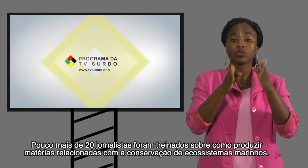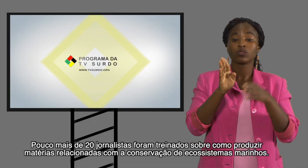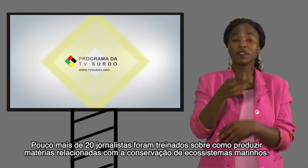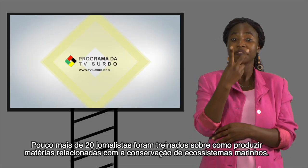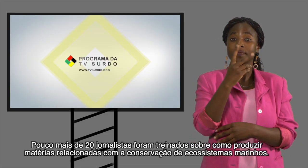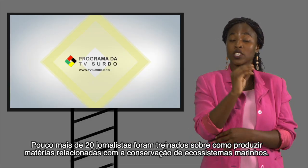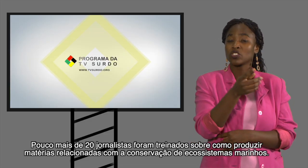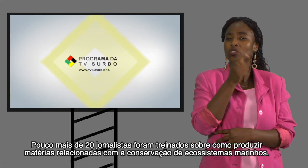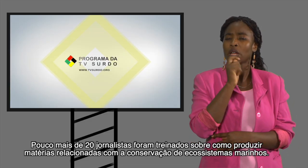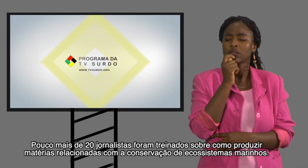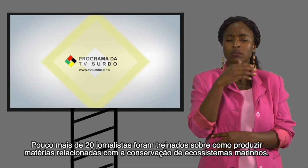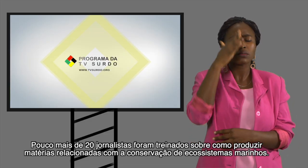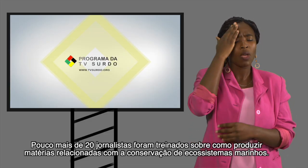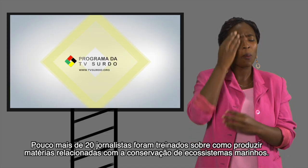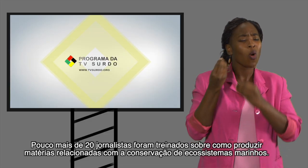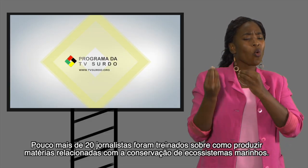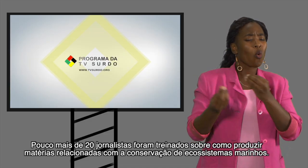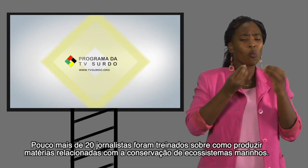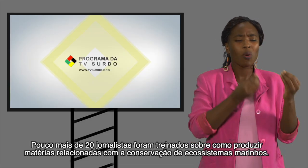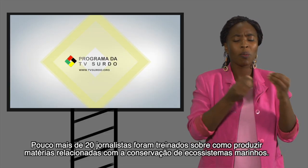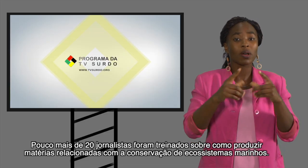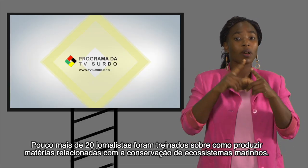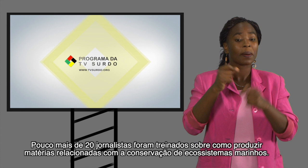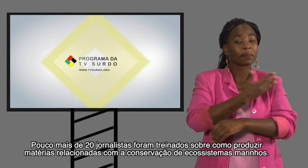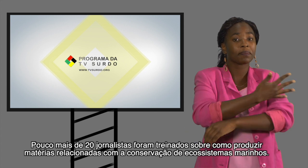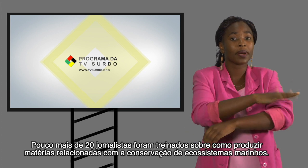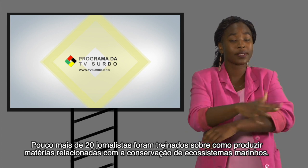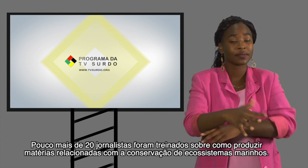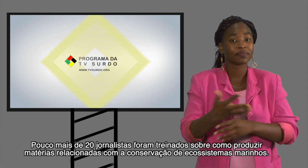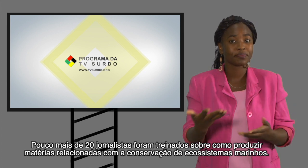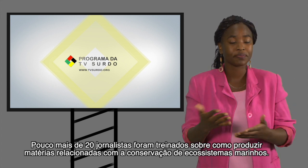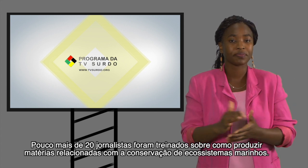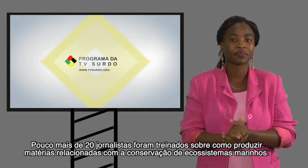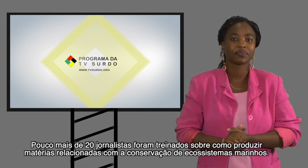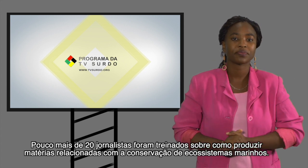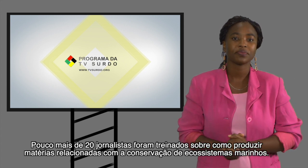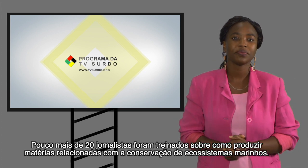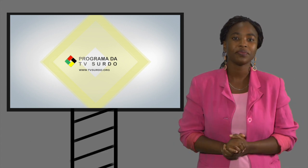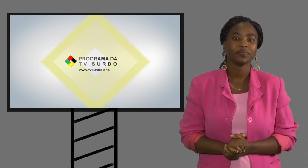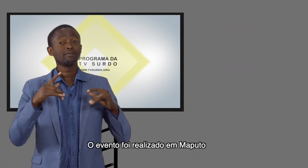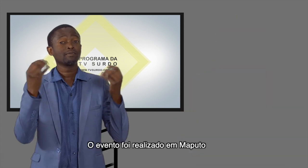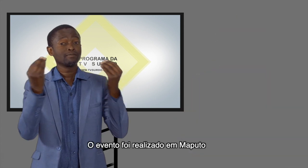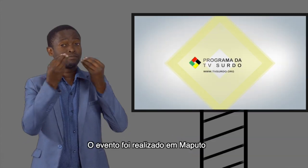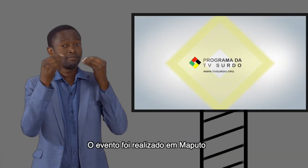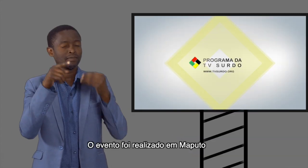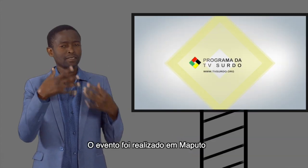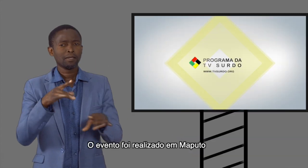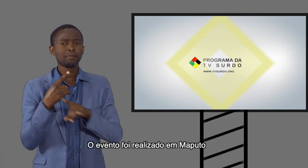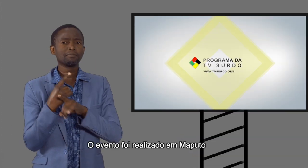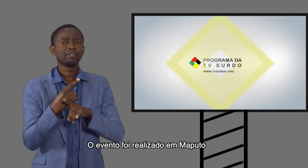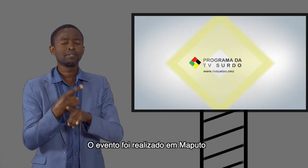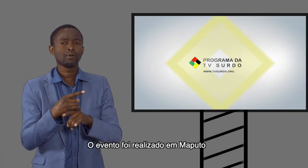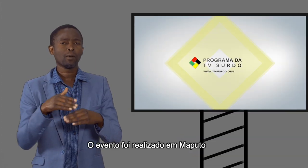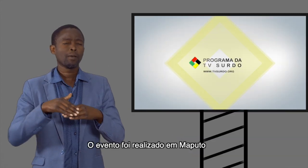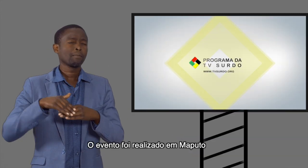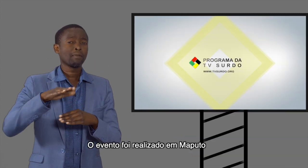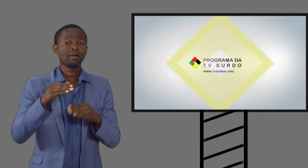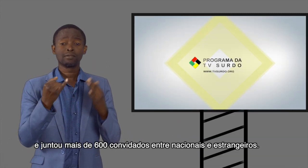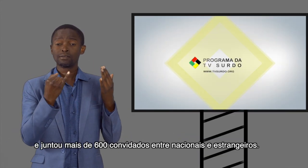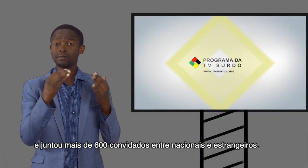treinados sobre como produzir matérias relacionadas com a conservação do ecossistema marinho. O evento foi realizado em Maputo e juntou mais